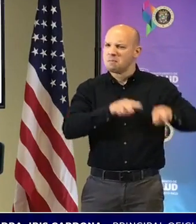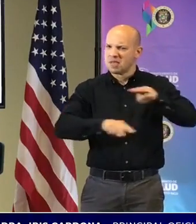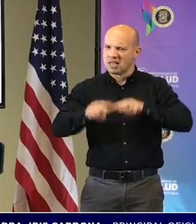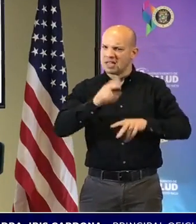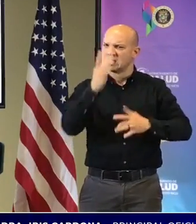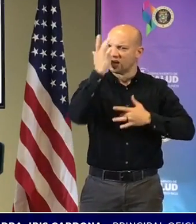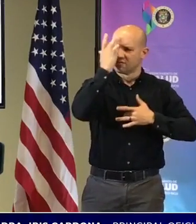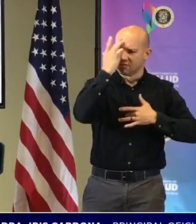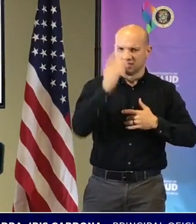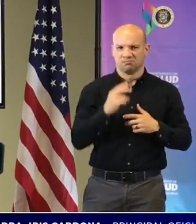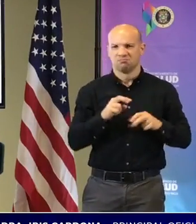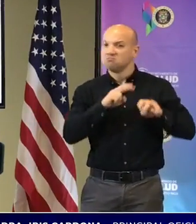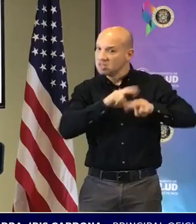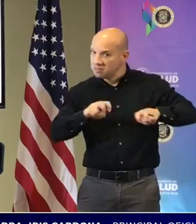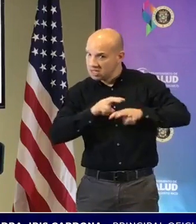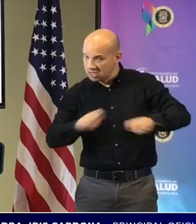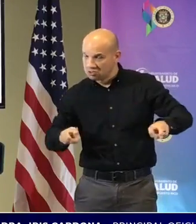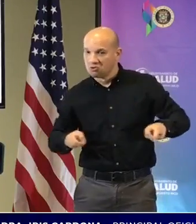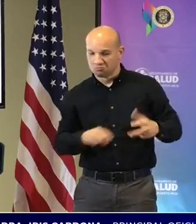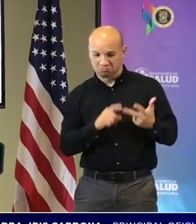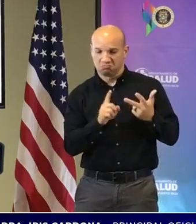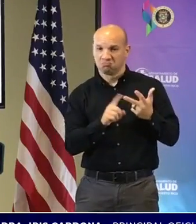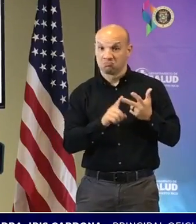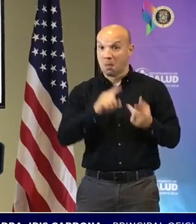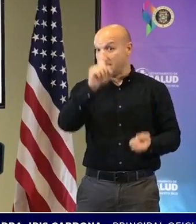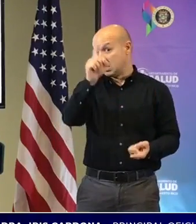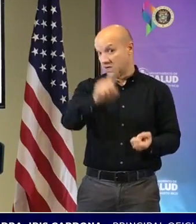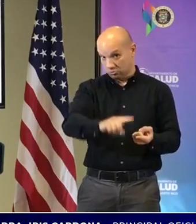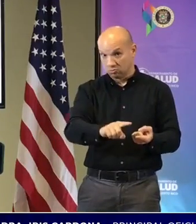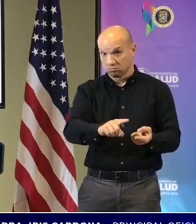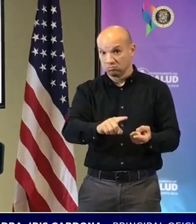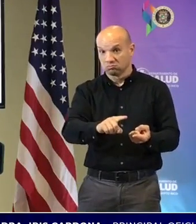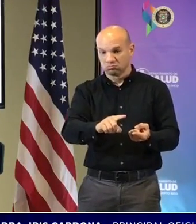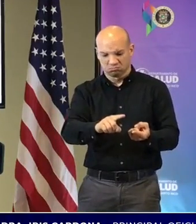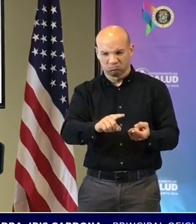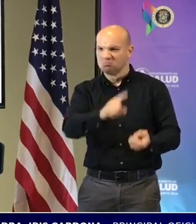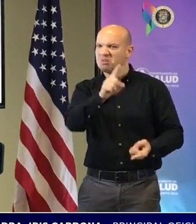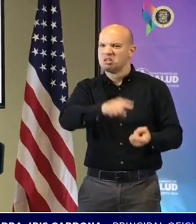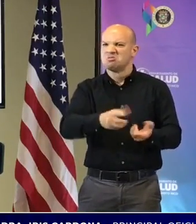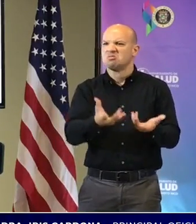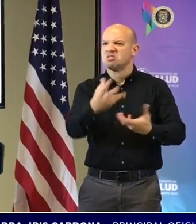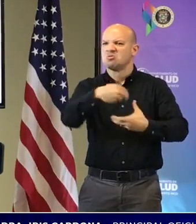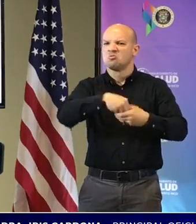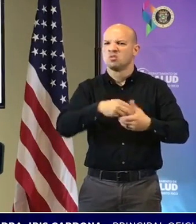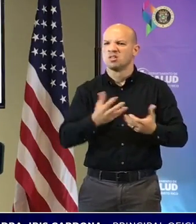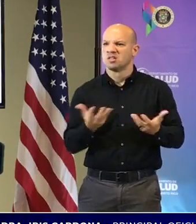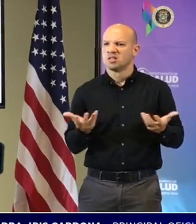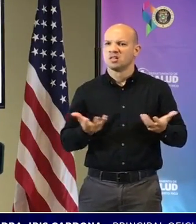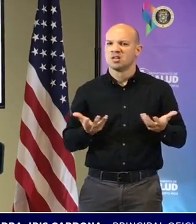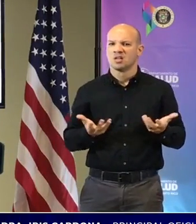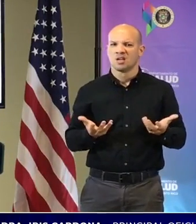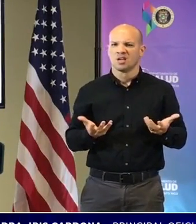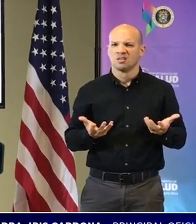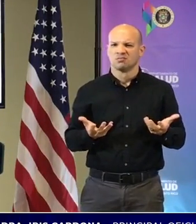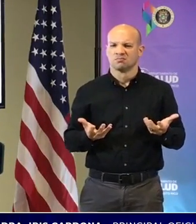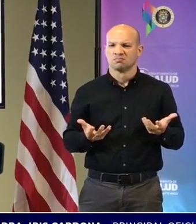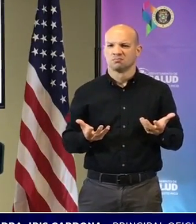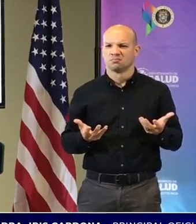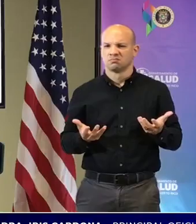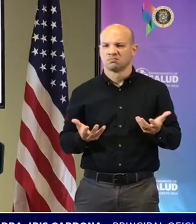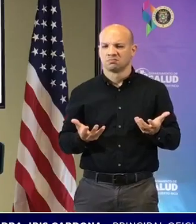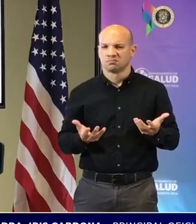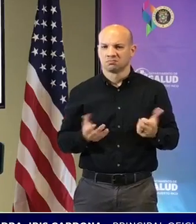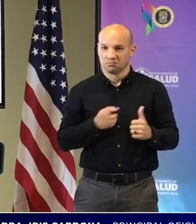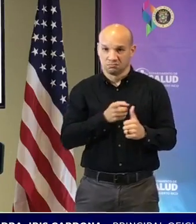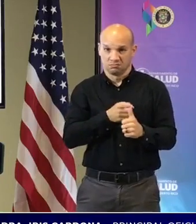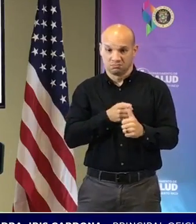hablamos de investigación, hablamos de mitigación que incluye entre otras cosas pero no se limita a número